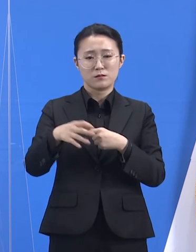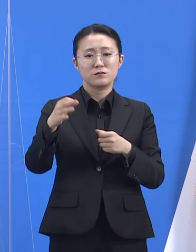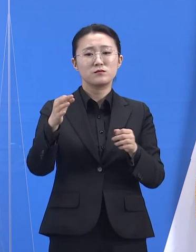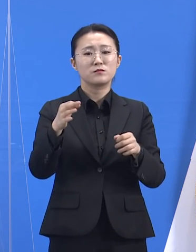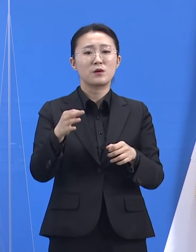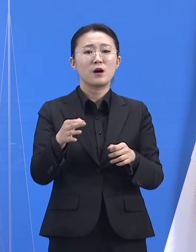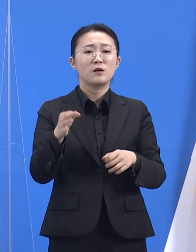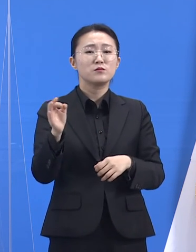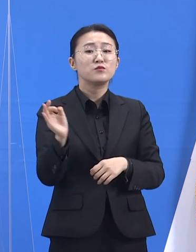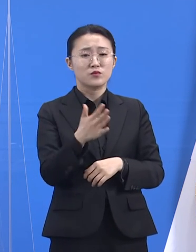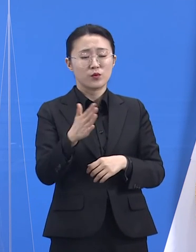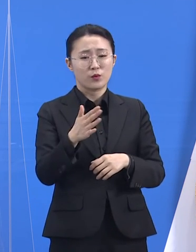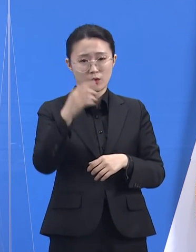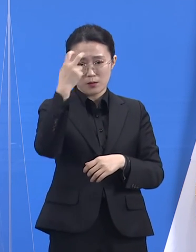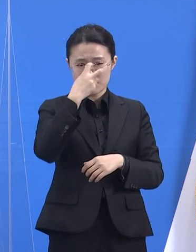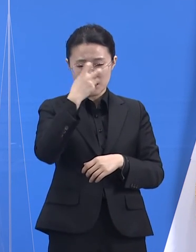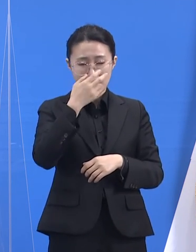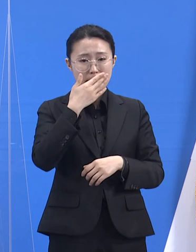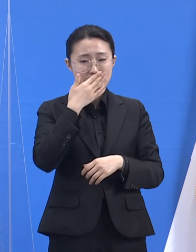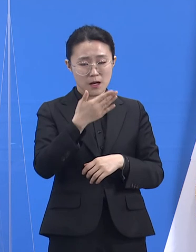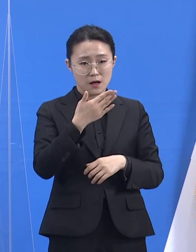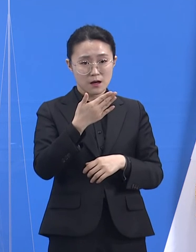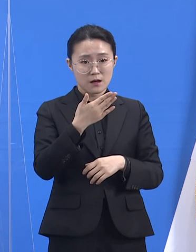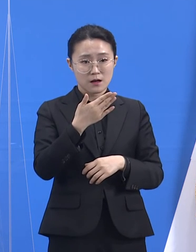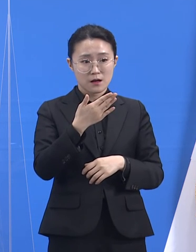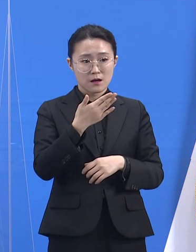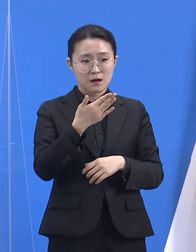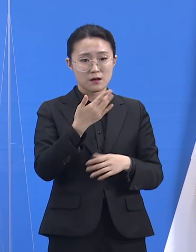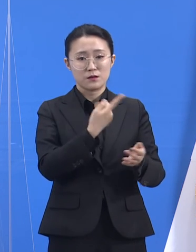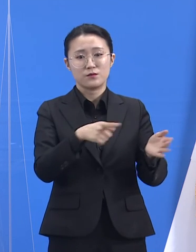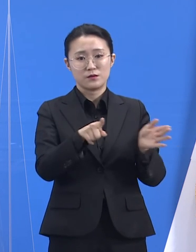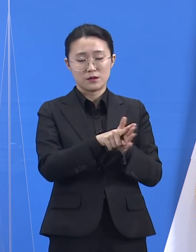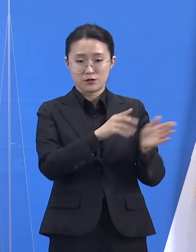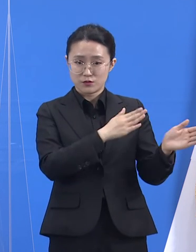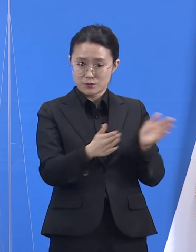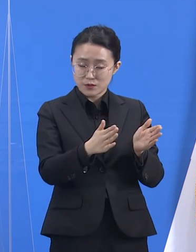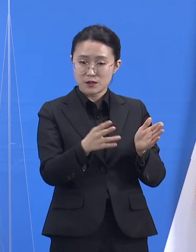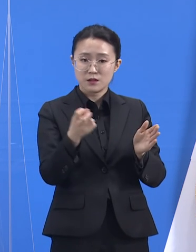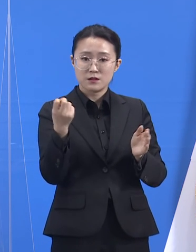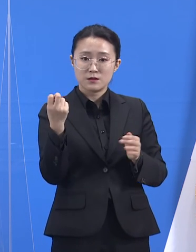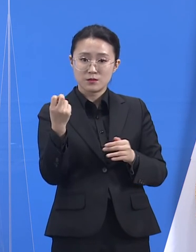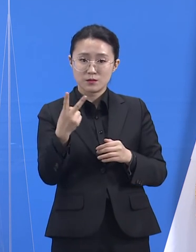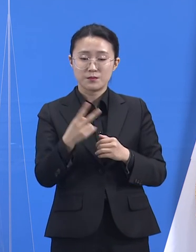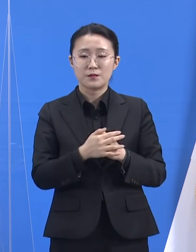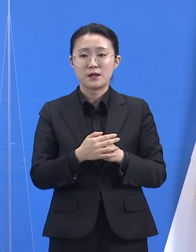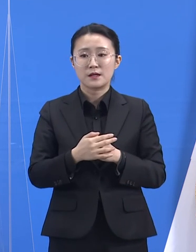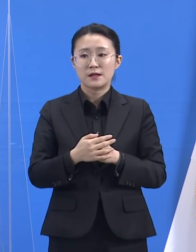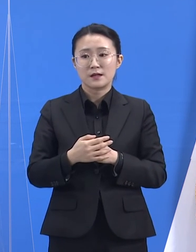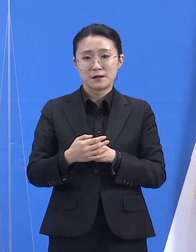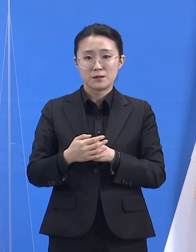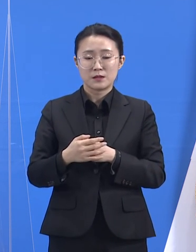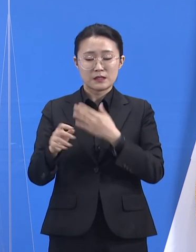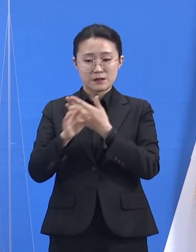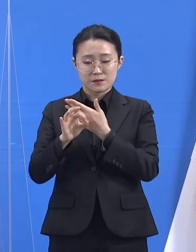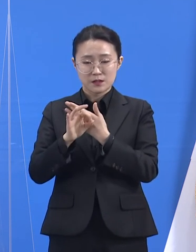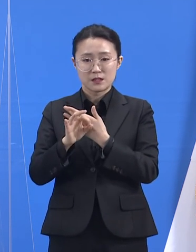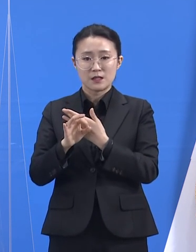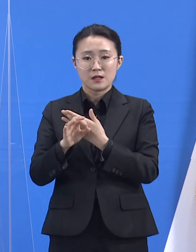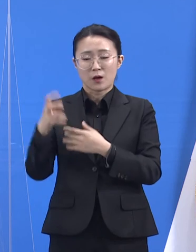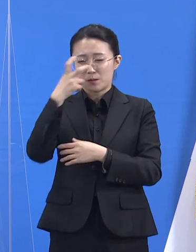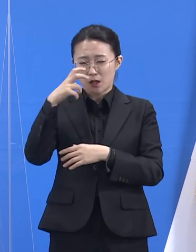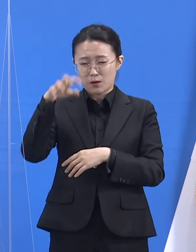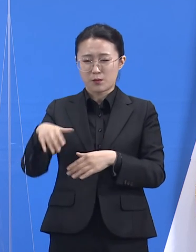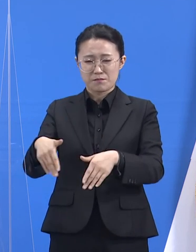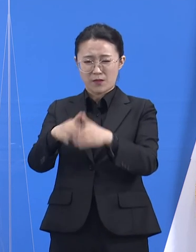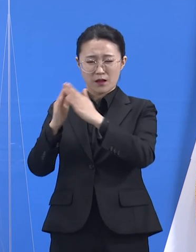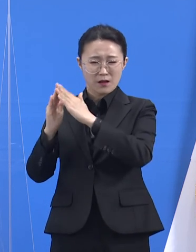경기도가 임시선별검사소를 계속 기능을 유지하고 있는 것 등이 대표적입니다. 더불어